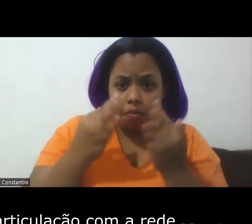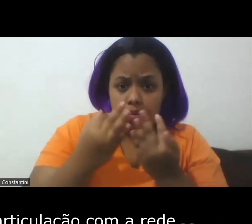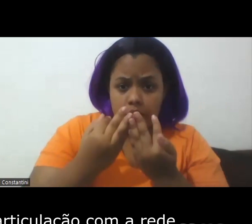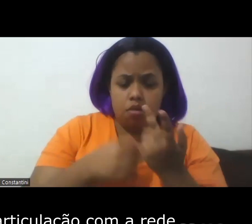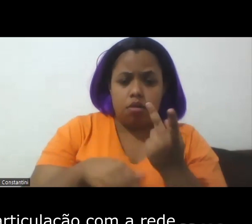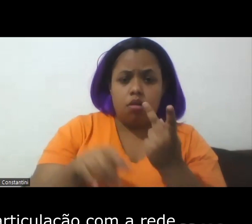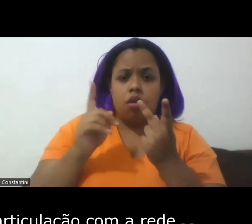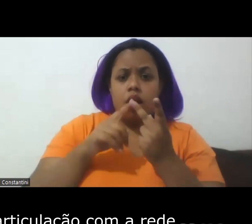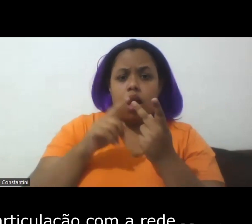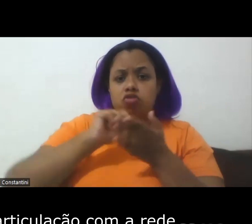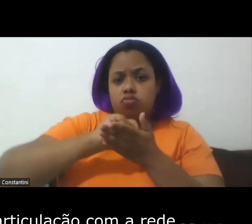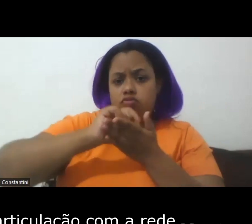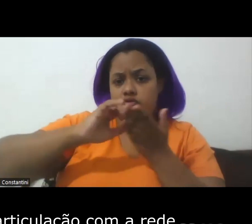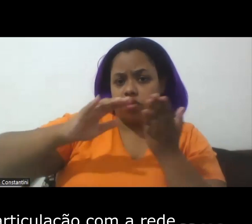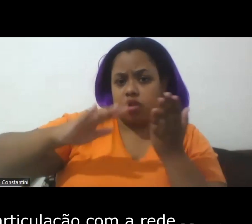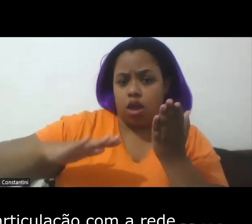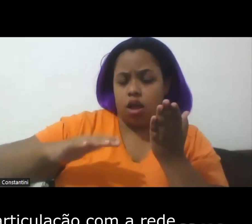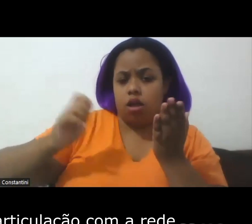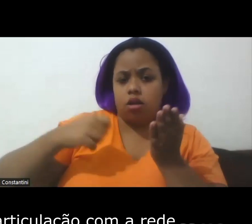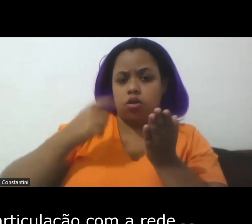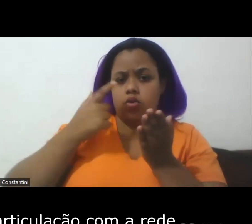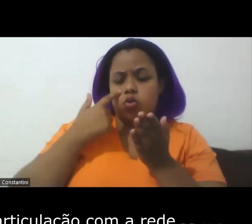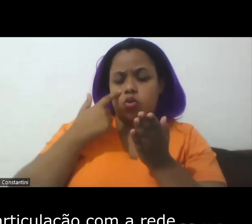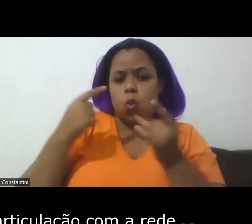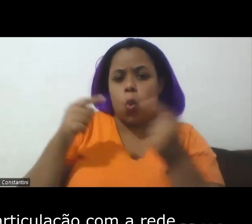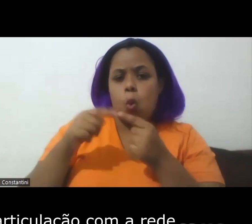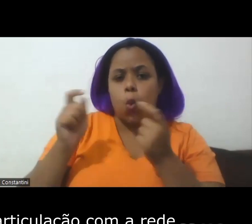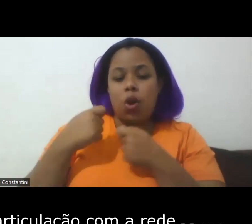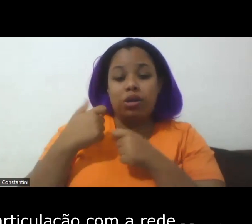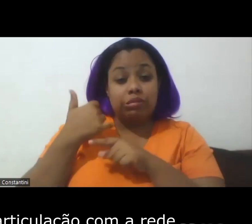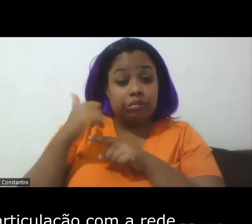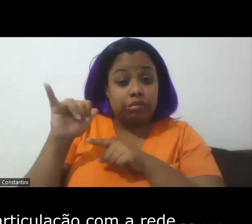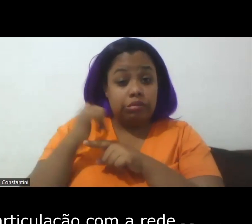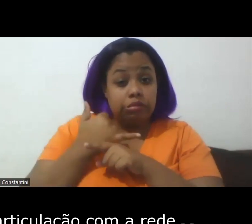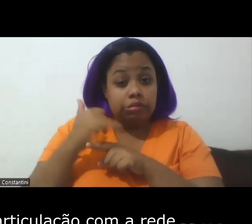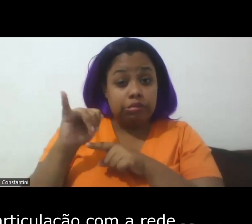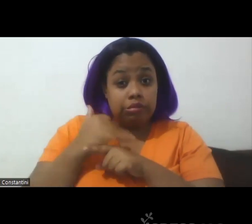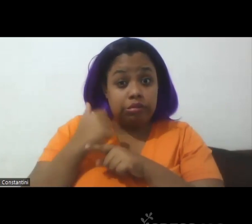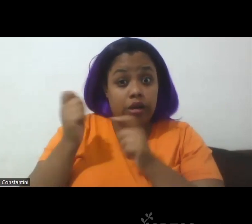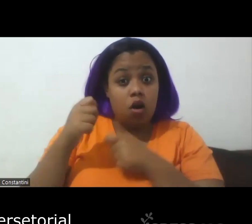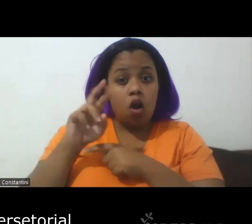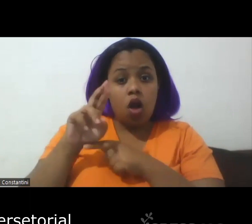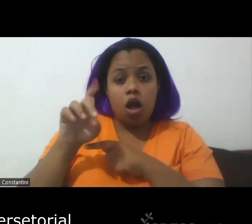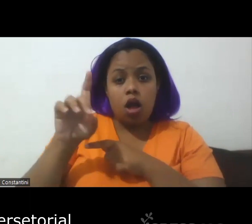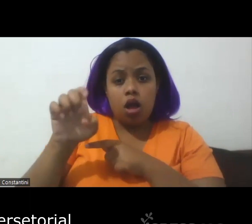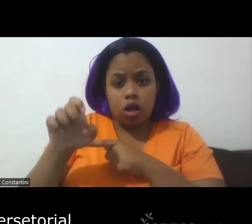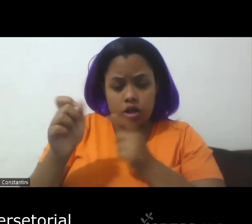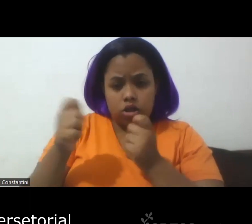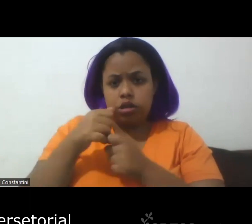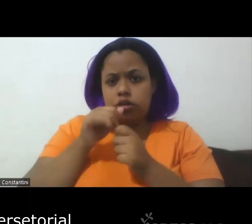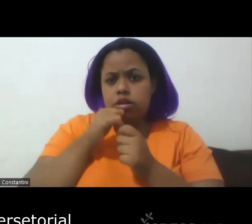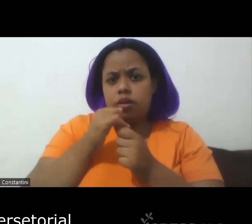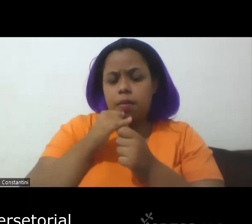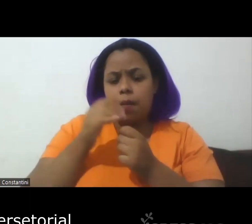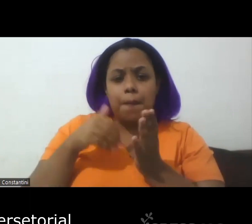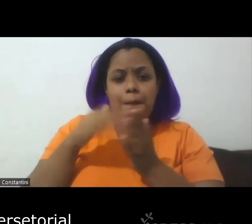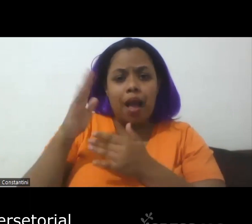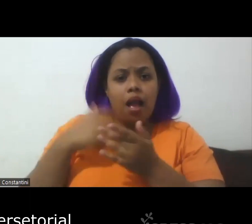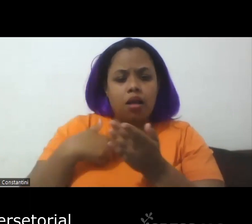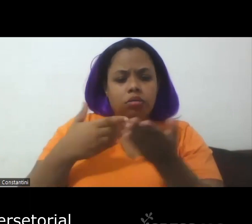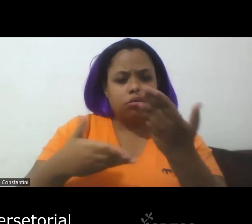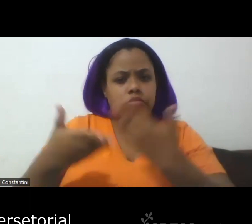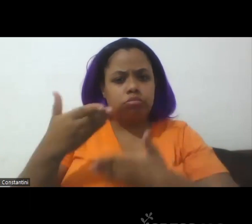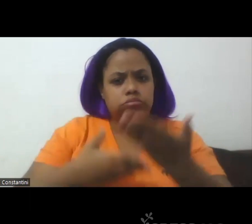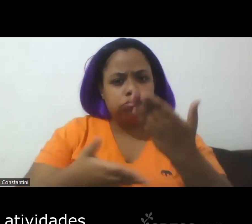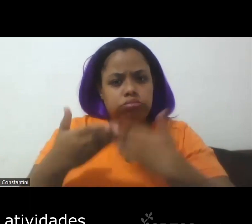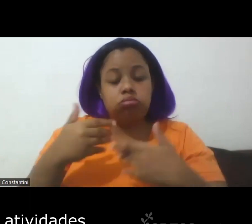as atividades relativas à articulação com a rede de forma intersetorial,